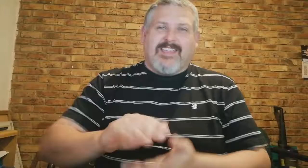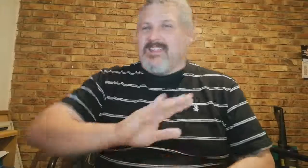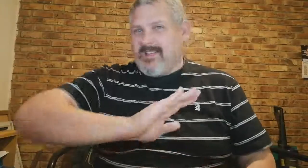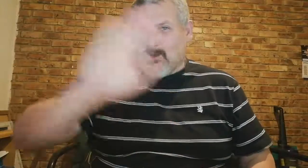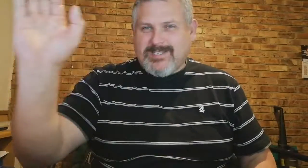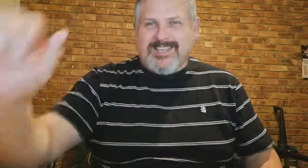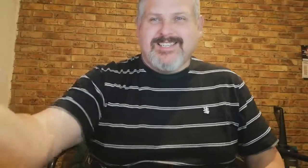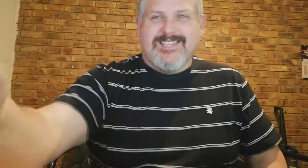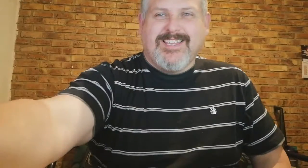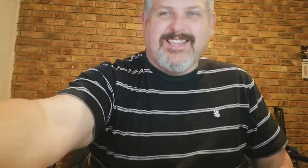aanvaarde, tot ziens.